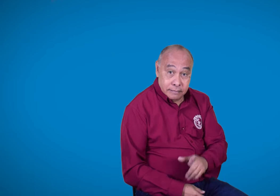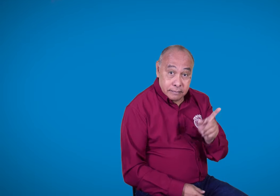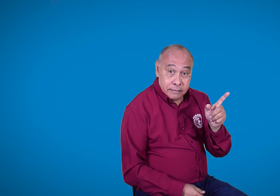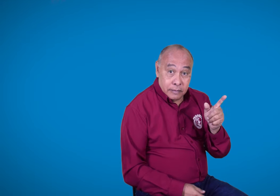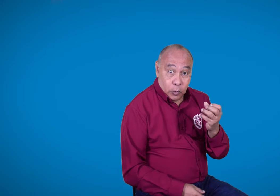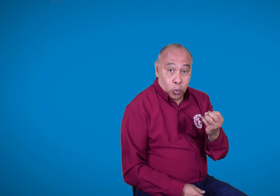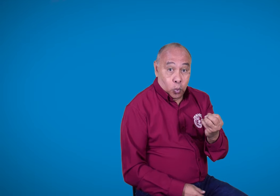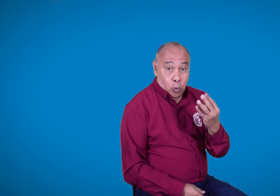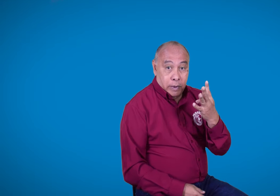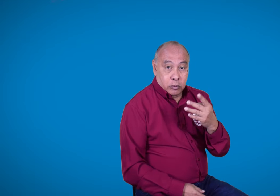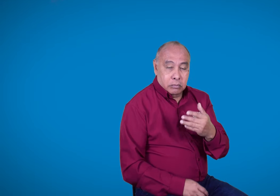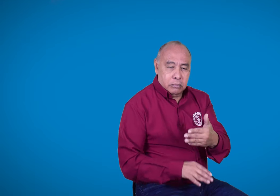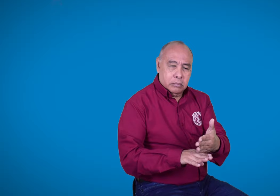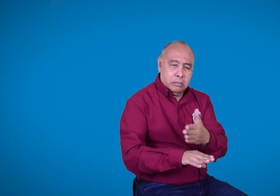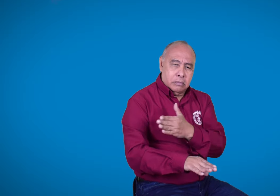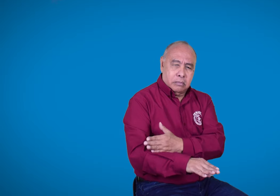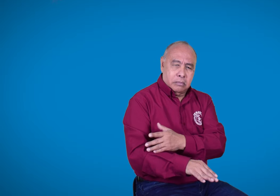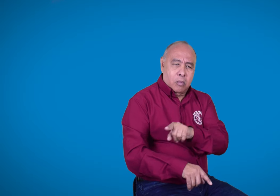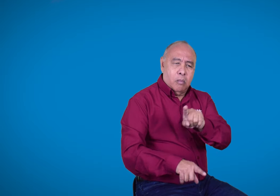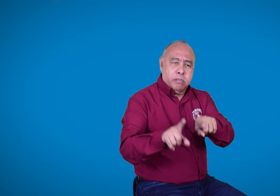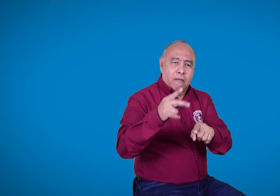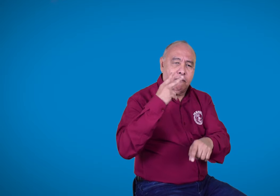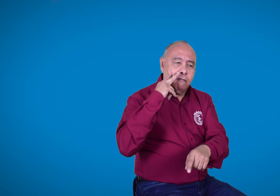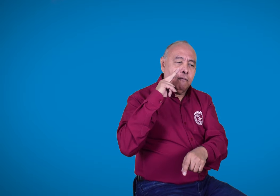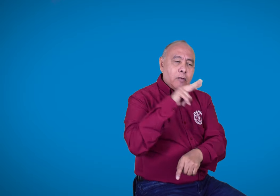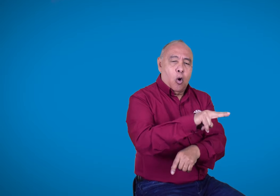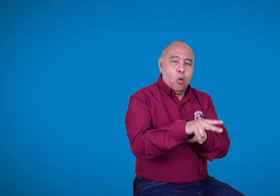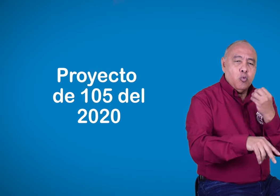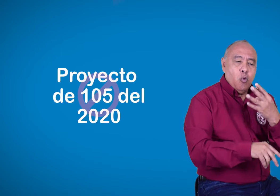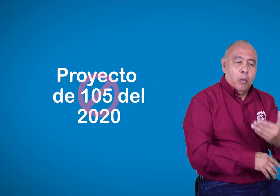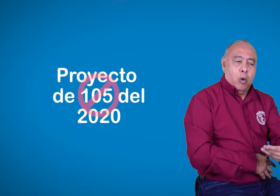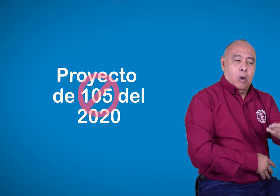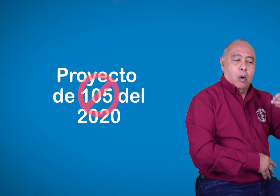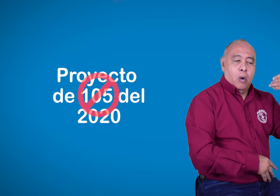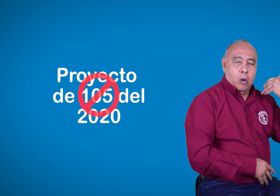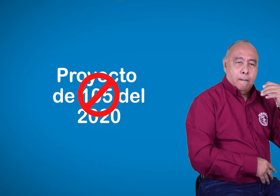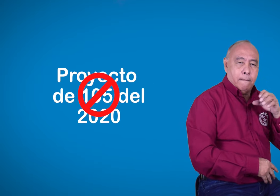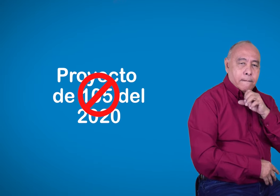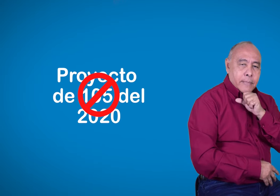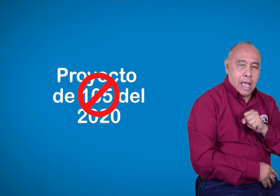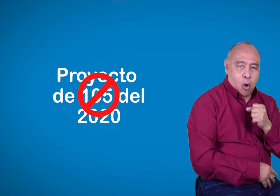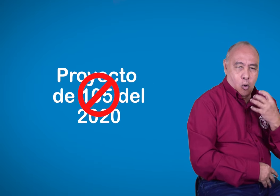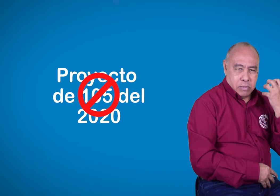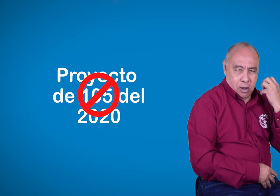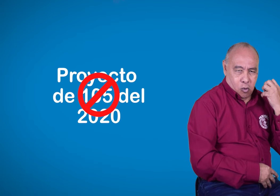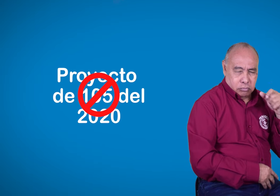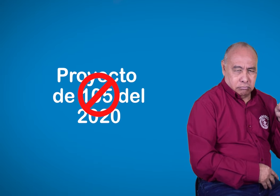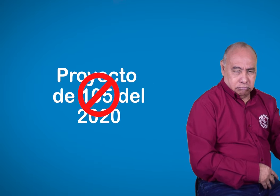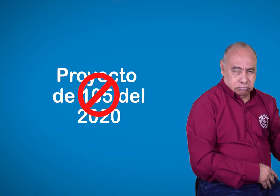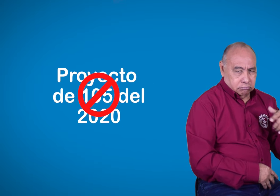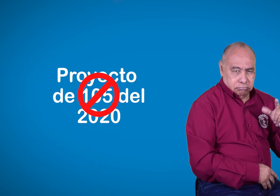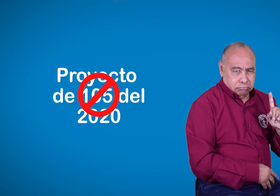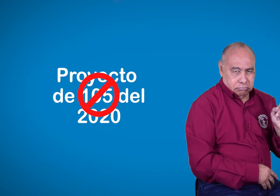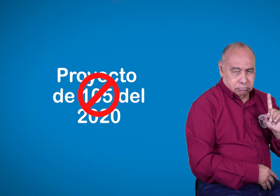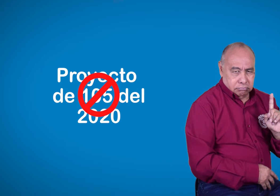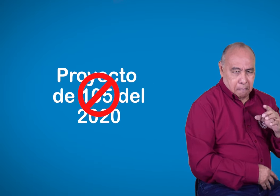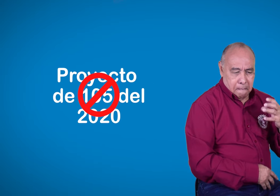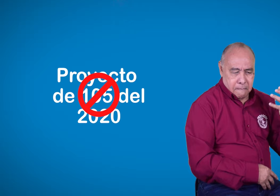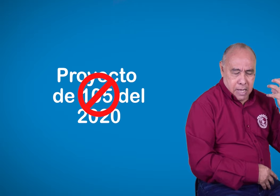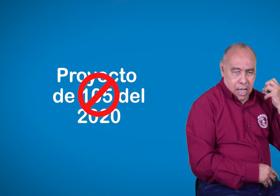El proyecto de ley que les mencioné al principio está archivado. Por eso, el nuevo proyecto de ley que está vigente